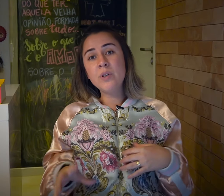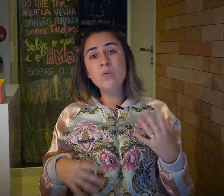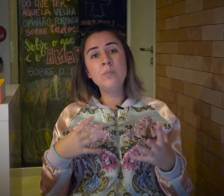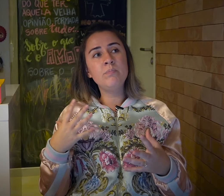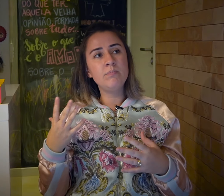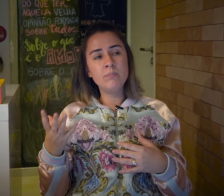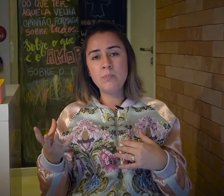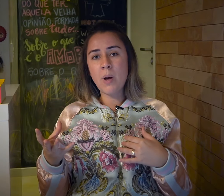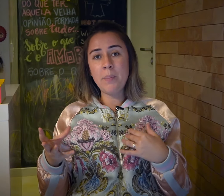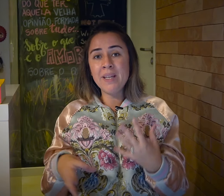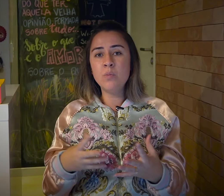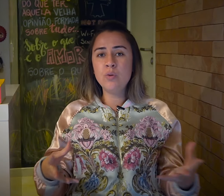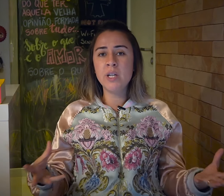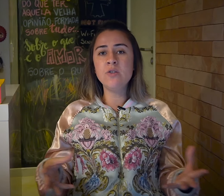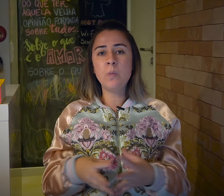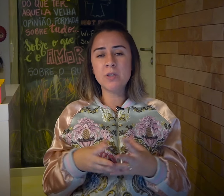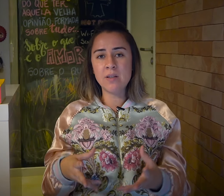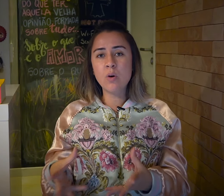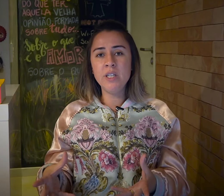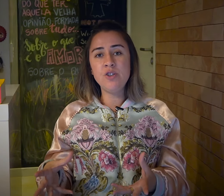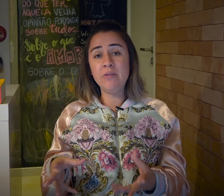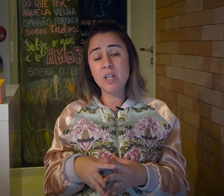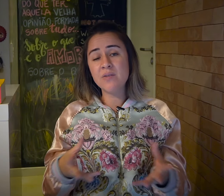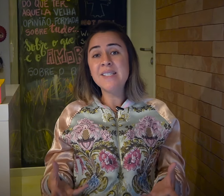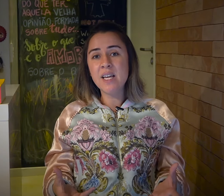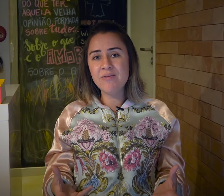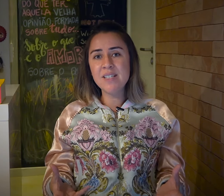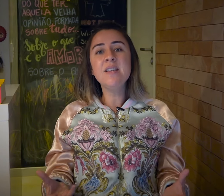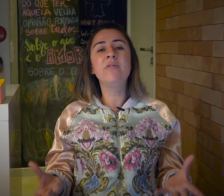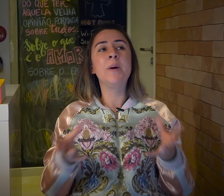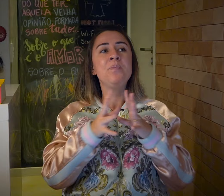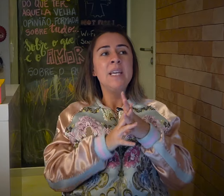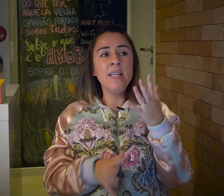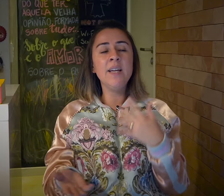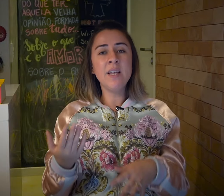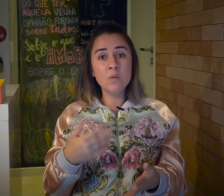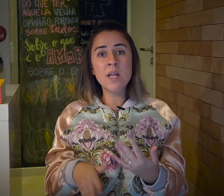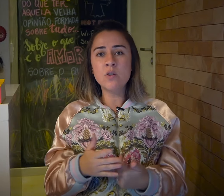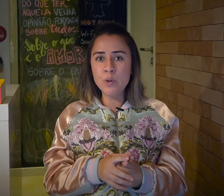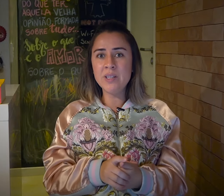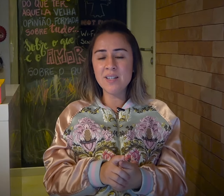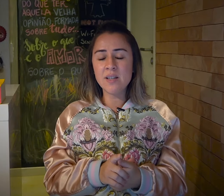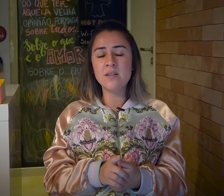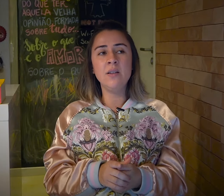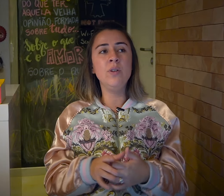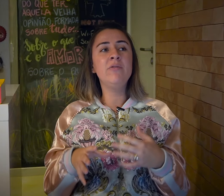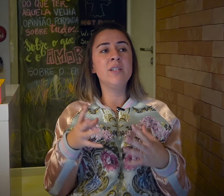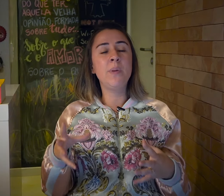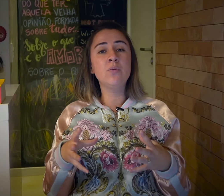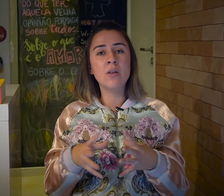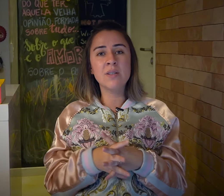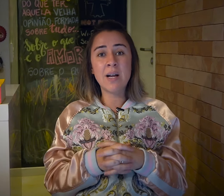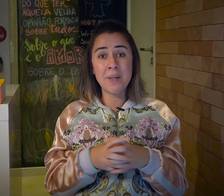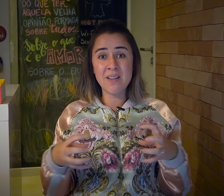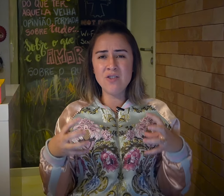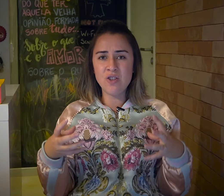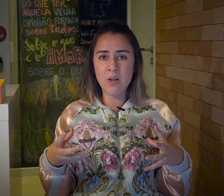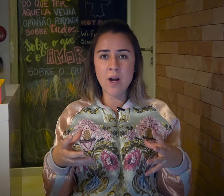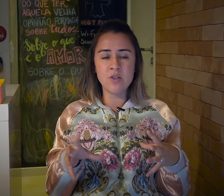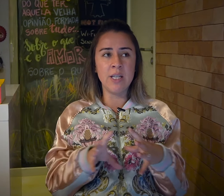tendo uma perda muito grande no processo cognitivo que às vezes é irreversível, né? E aí tem uns dados muito interessantes ali no livro a respeito da nossa capacidade de linguagem,